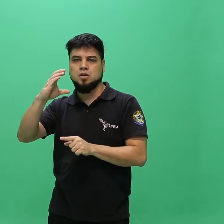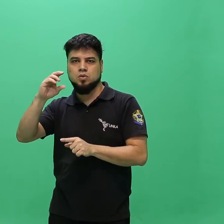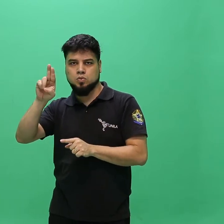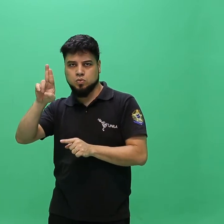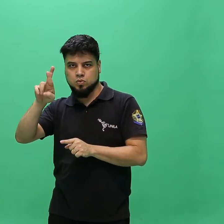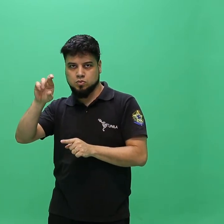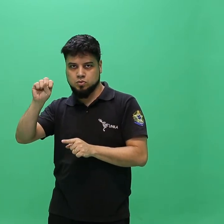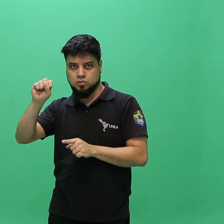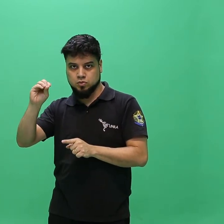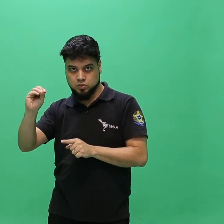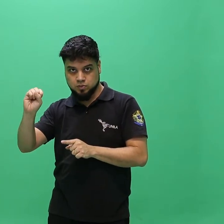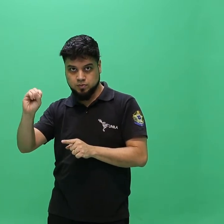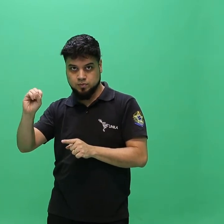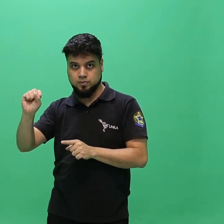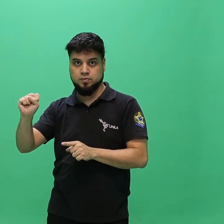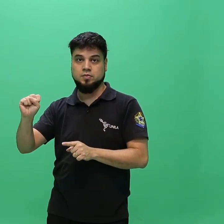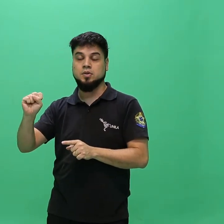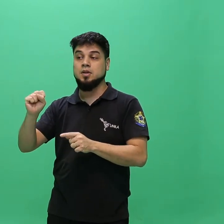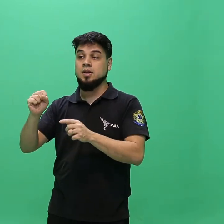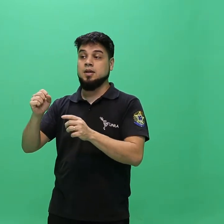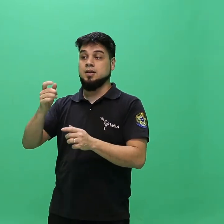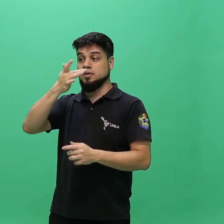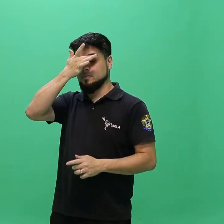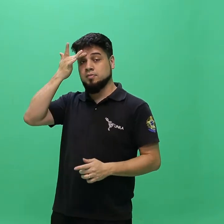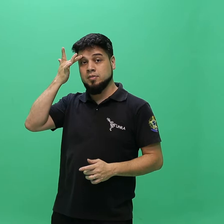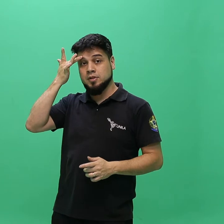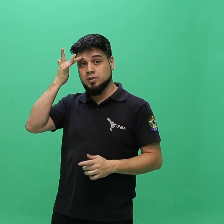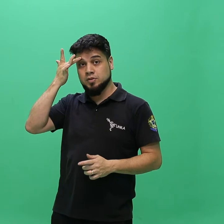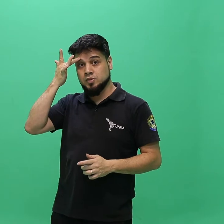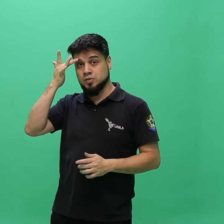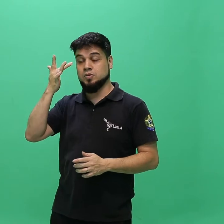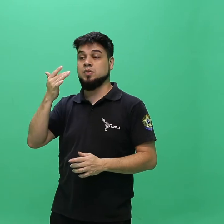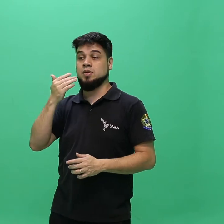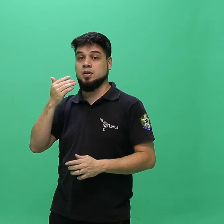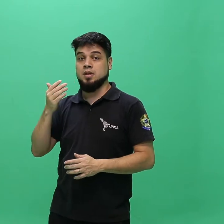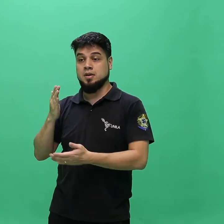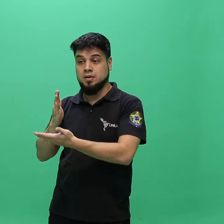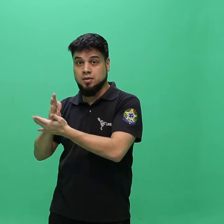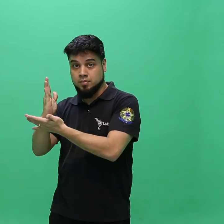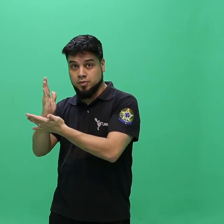de transferência externa. 3.2. A